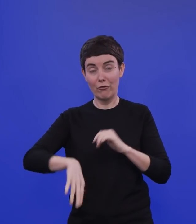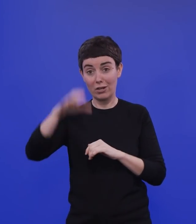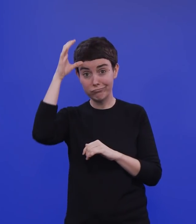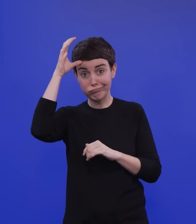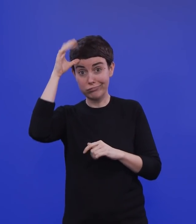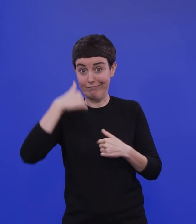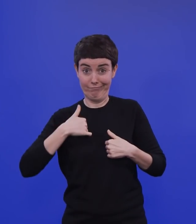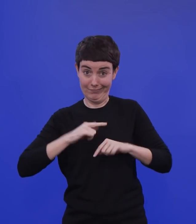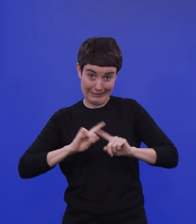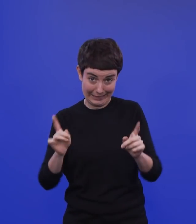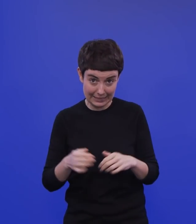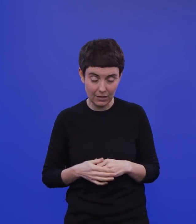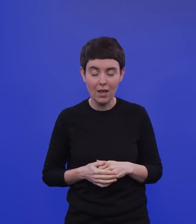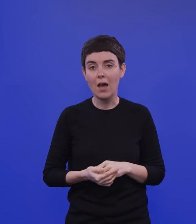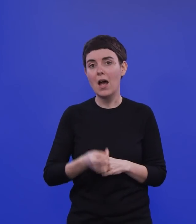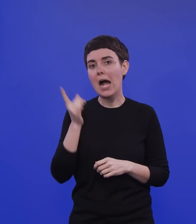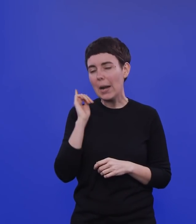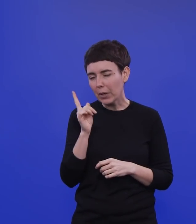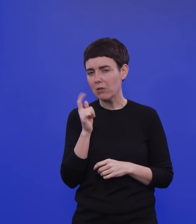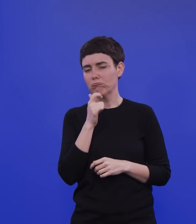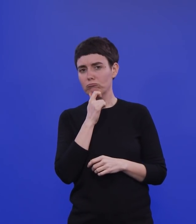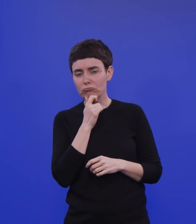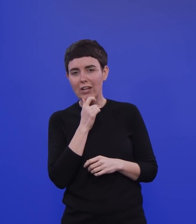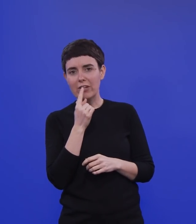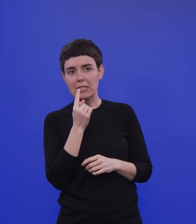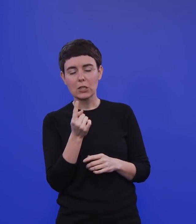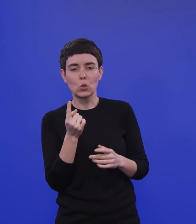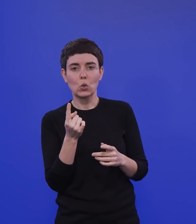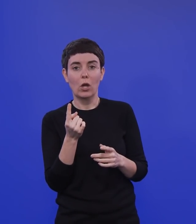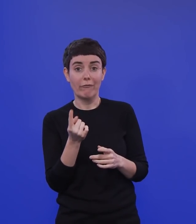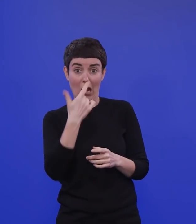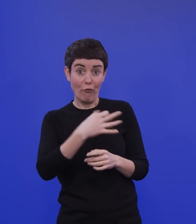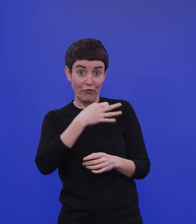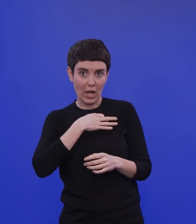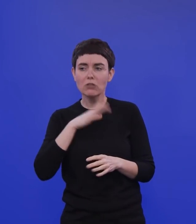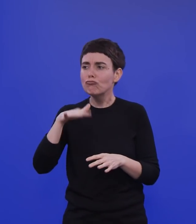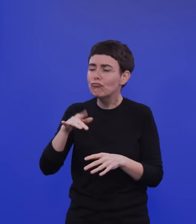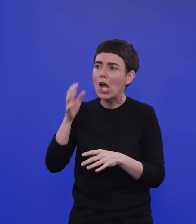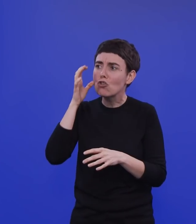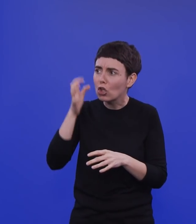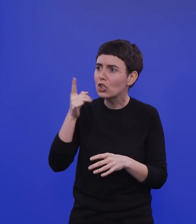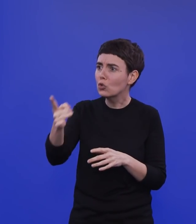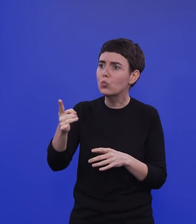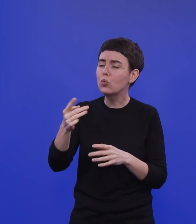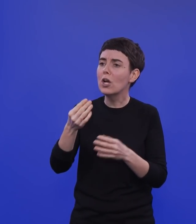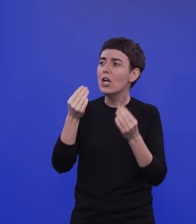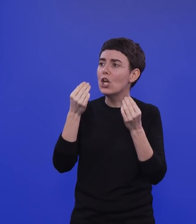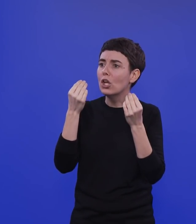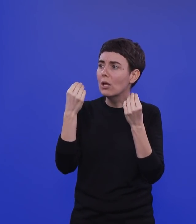mal ganz hemmsärmelig betrachtet, wenn man jetzt sagen würde, Herr Drosten, welchen Impfstoff wollen Sie denn nehmen, wenn Sie mal drankommen? ja, aus dieser